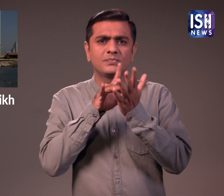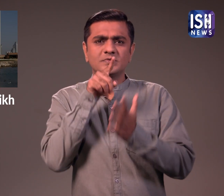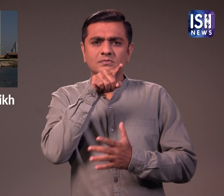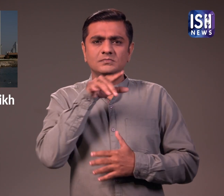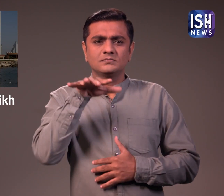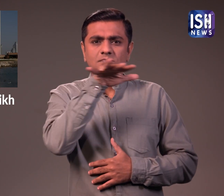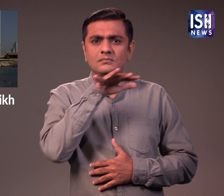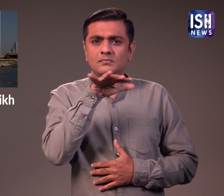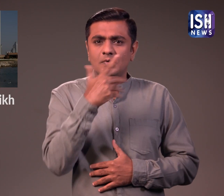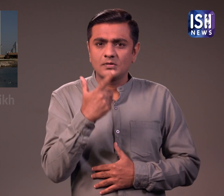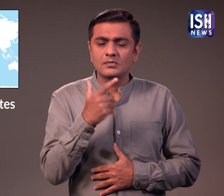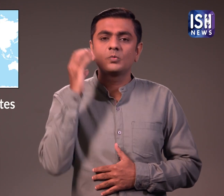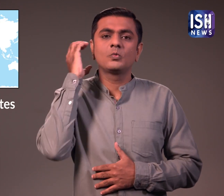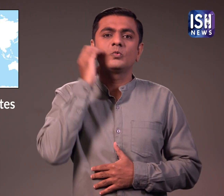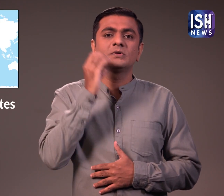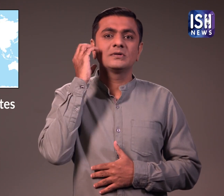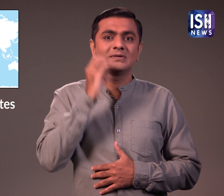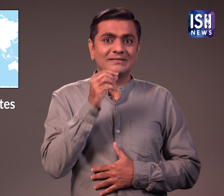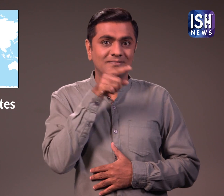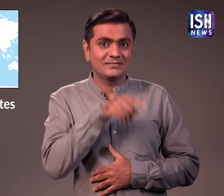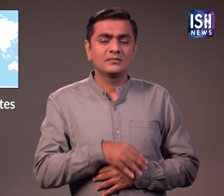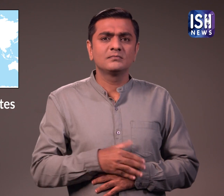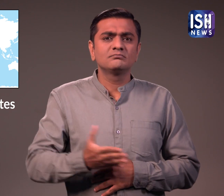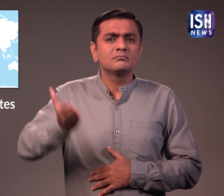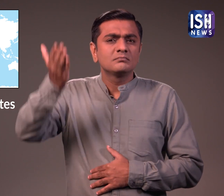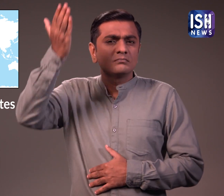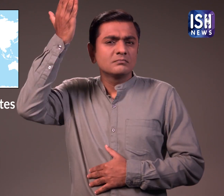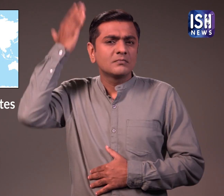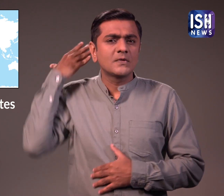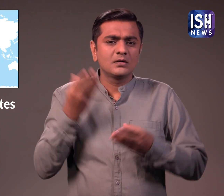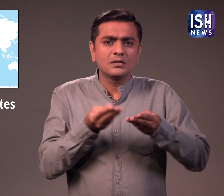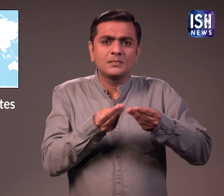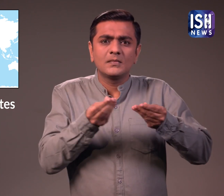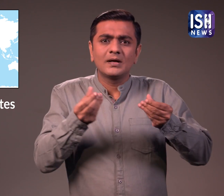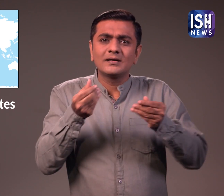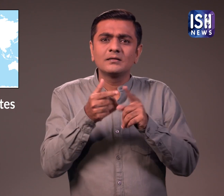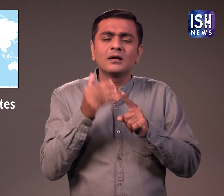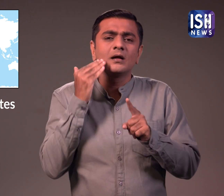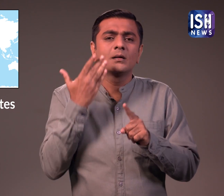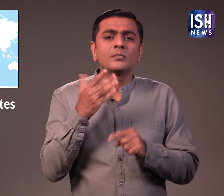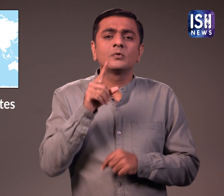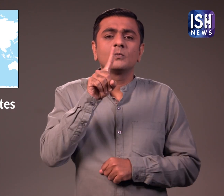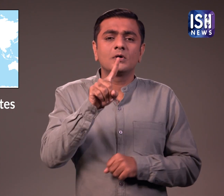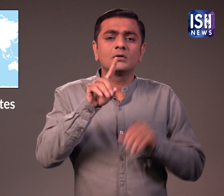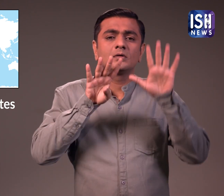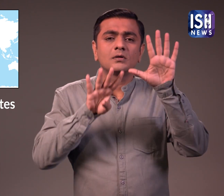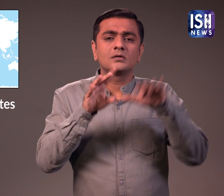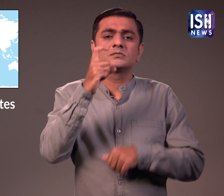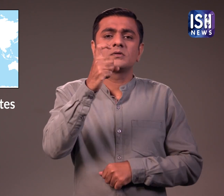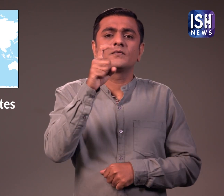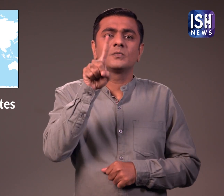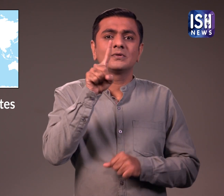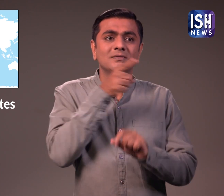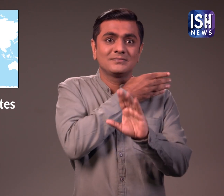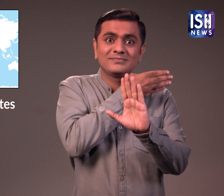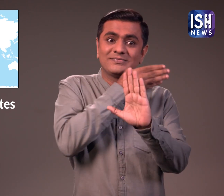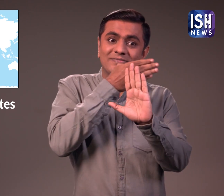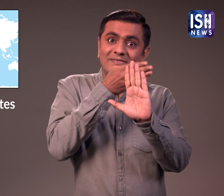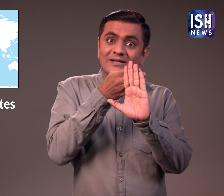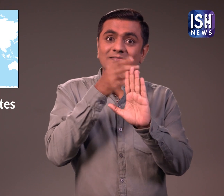संयोगत अरब इमिरेट 1971 तक रेगिस्तान का एक बड़े टुकड़े के अलावा और कुछ नहीं था